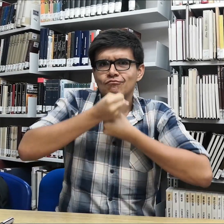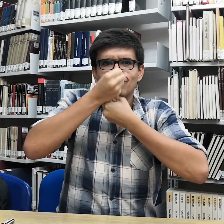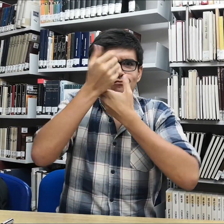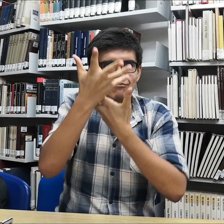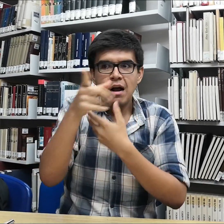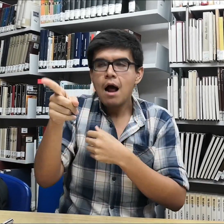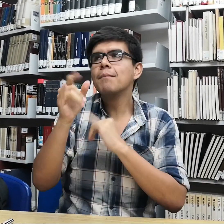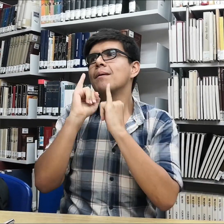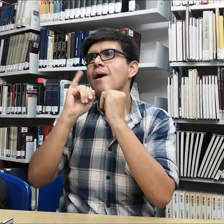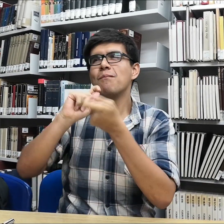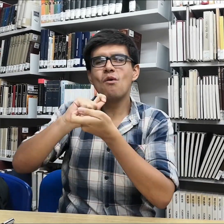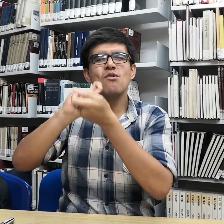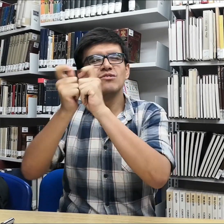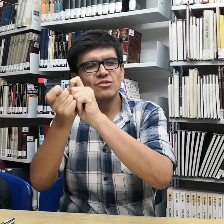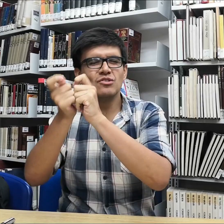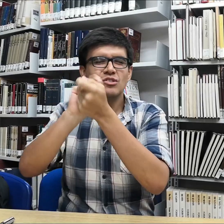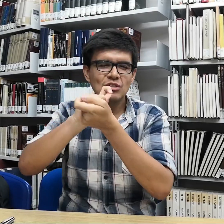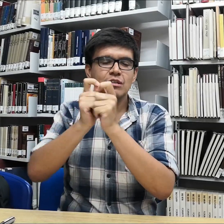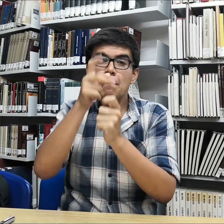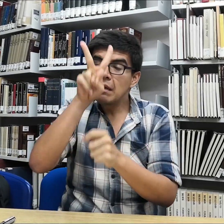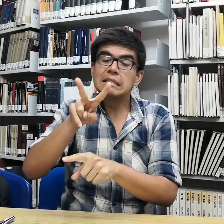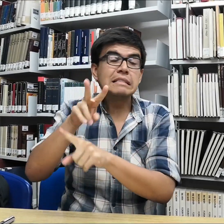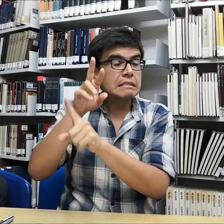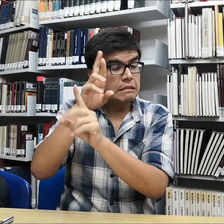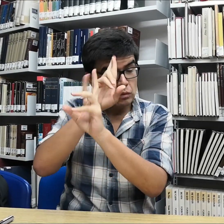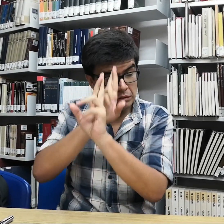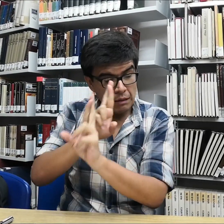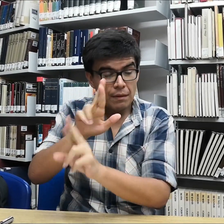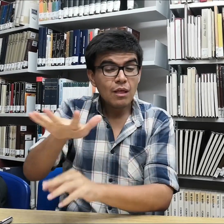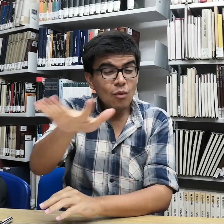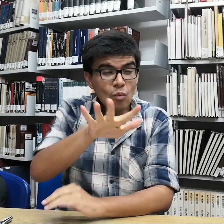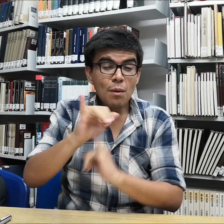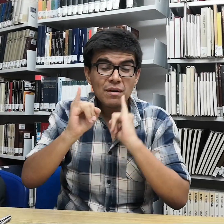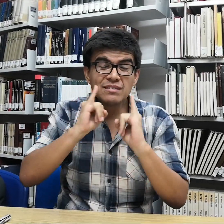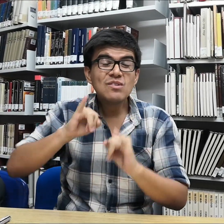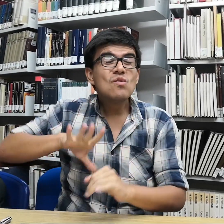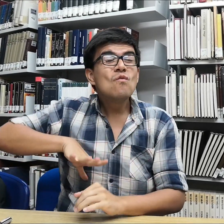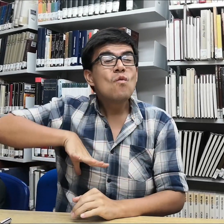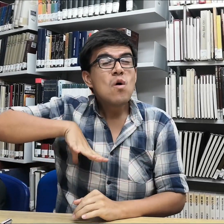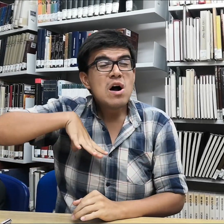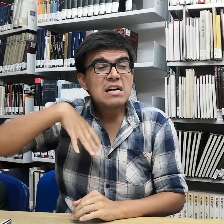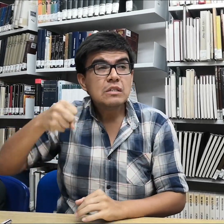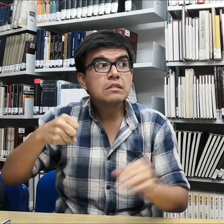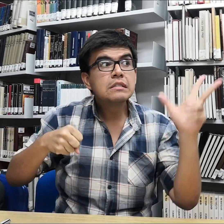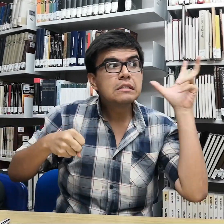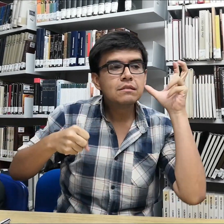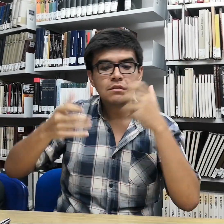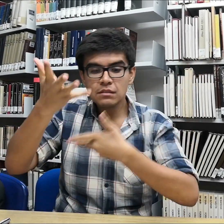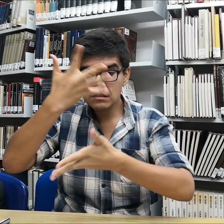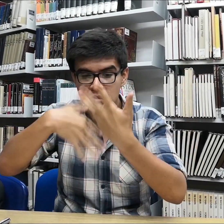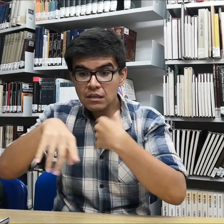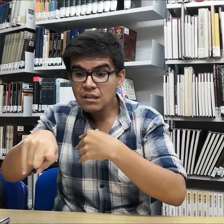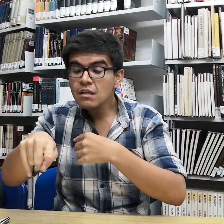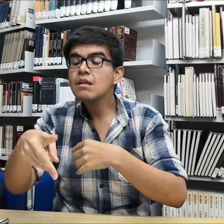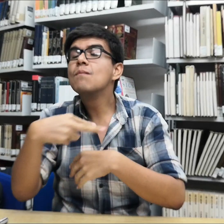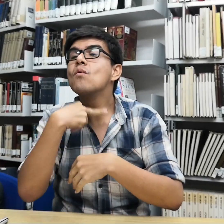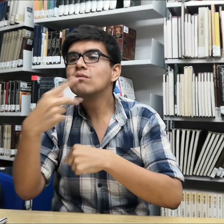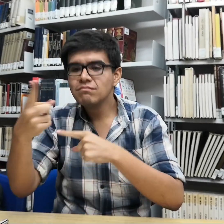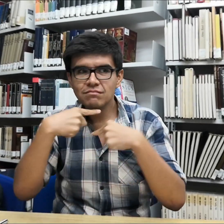necesita el intérprete para poderse expresar. Es una función del intérprete, ¿no? Yo respeto al intérprete porque es un esfuerzo de